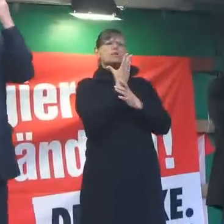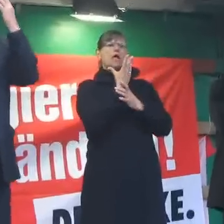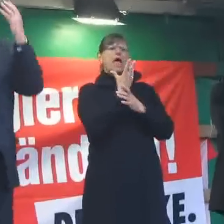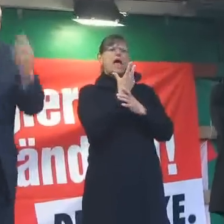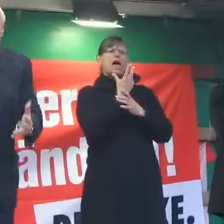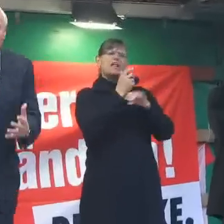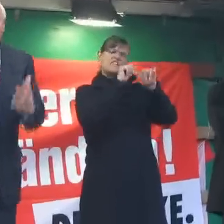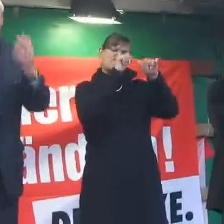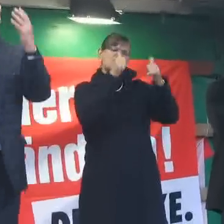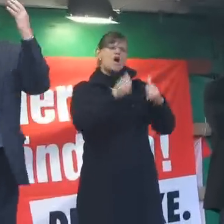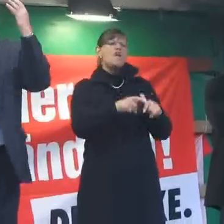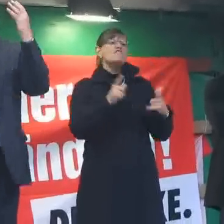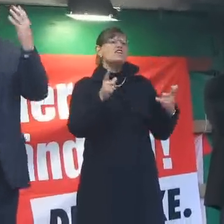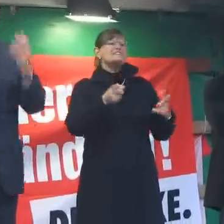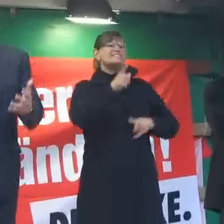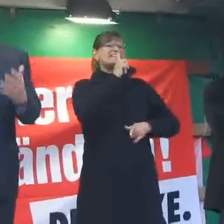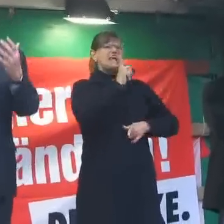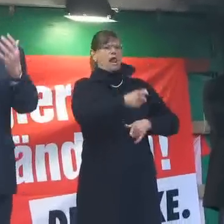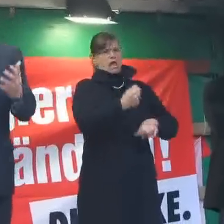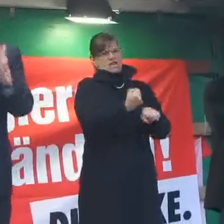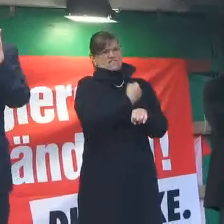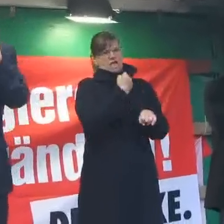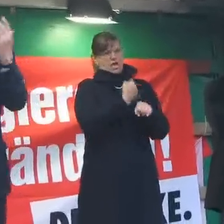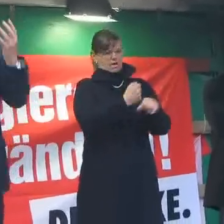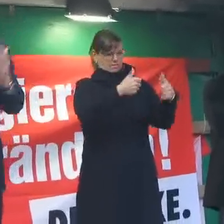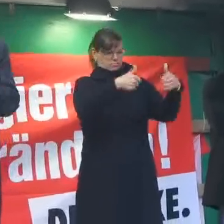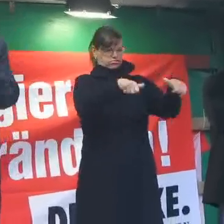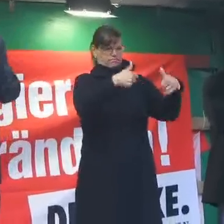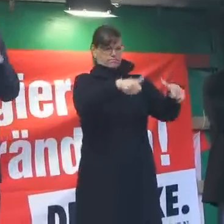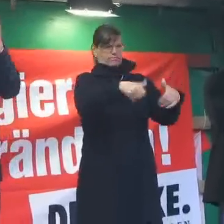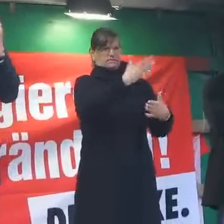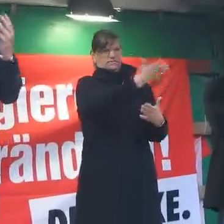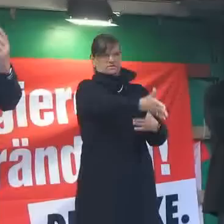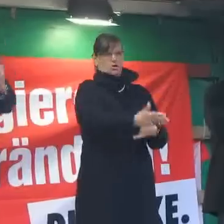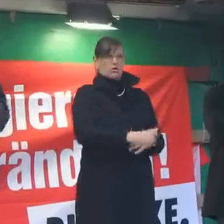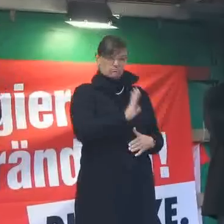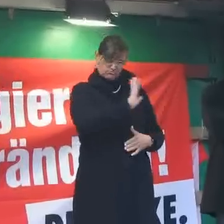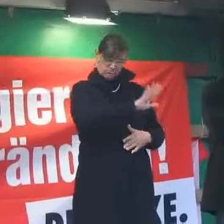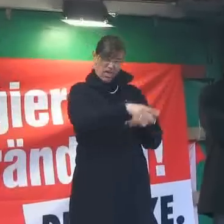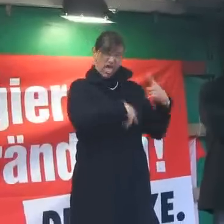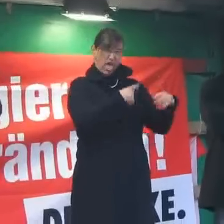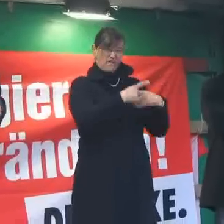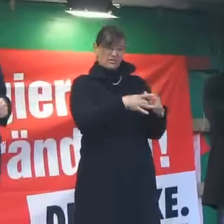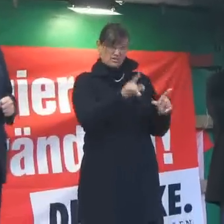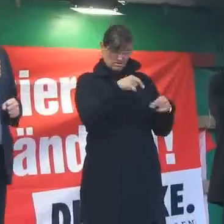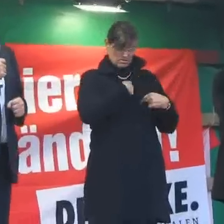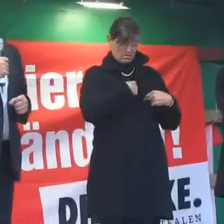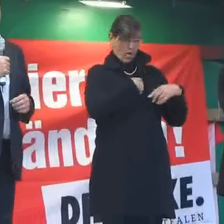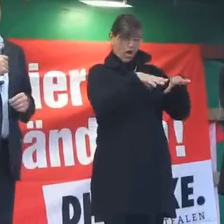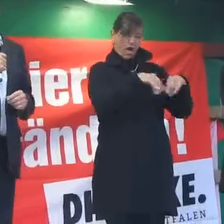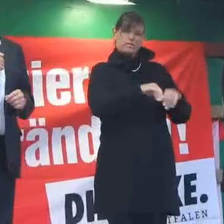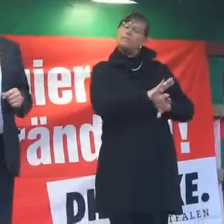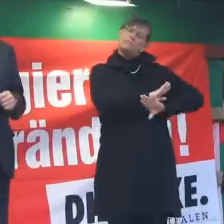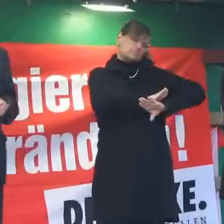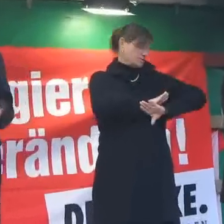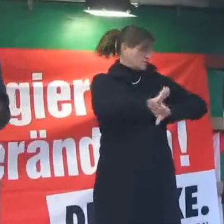wir dürfen uns niemals mit dieser Entwicklung abfinden, meine sehr geehrten Damen und Herren.